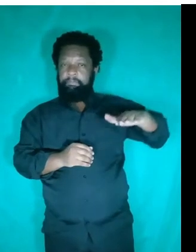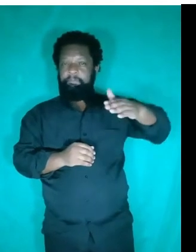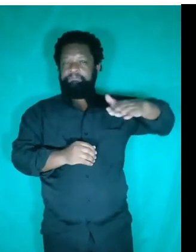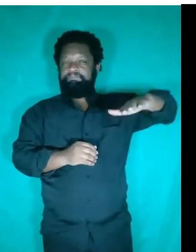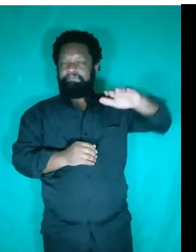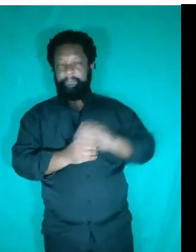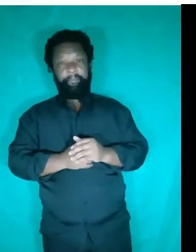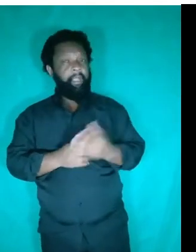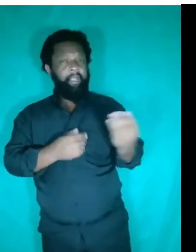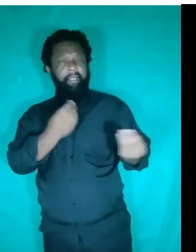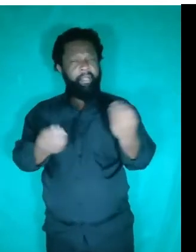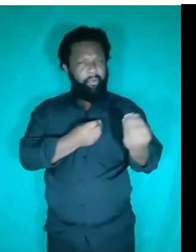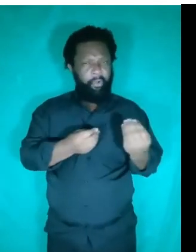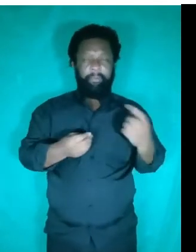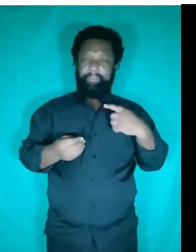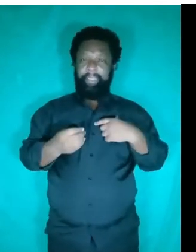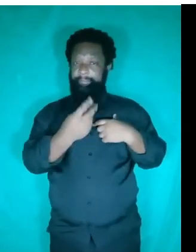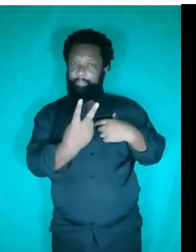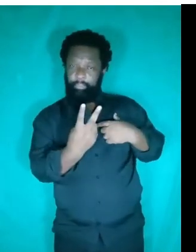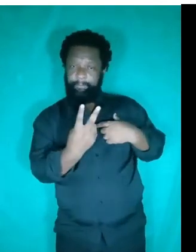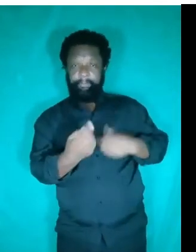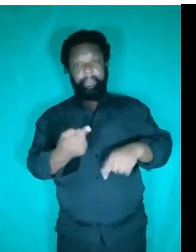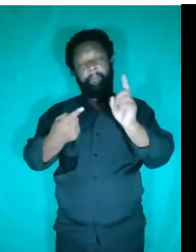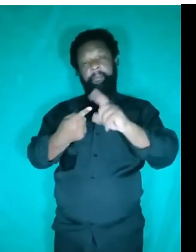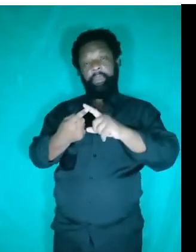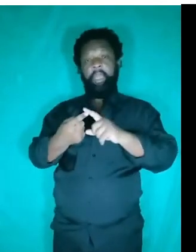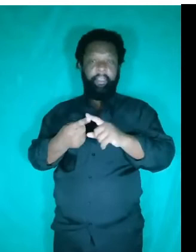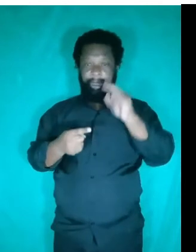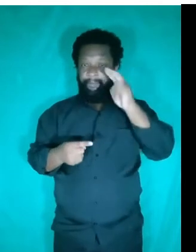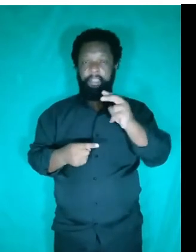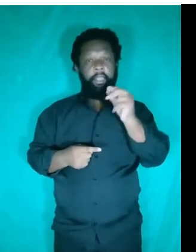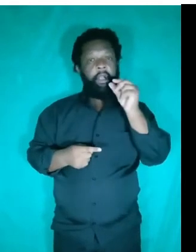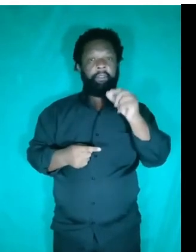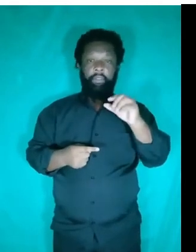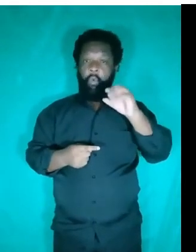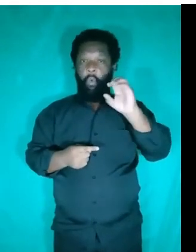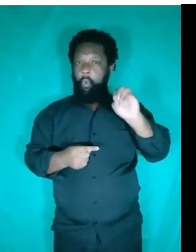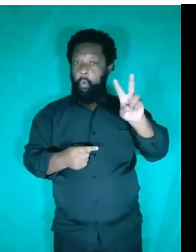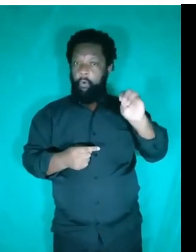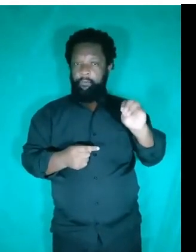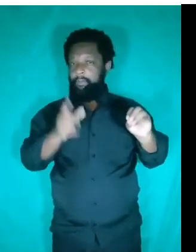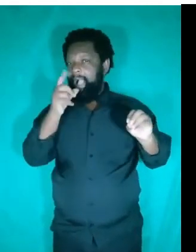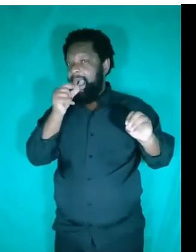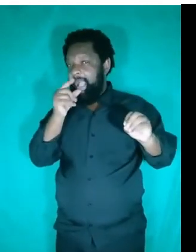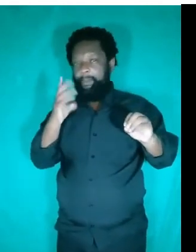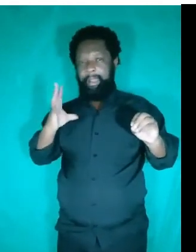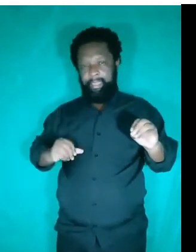Esse experimento consiste de duas situações. Primeiro, mergulhar o ovo em uma água pura e, em seguida,